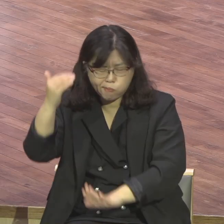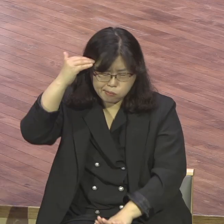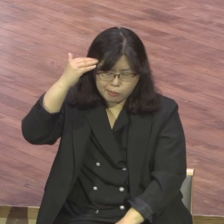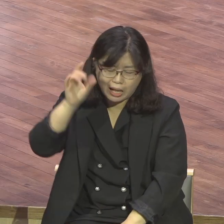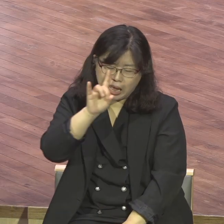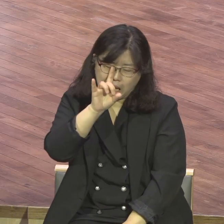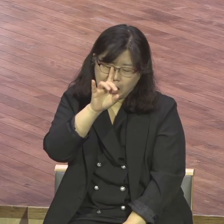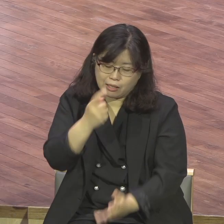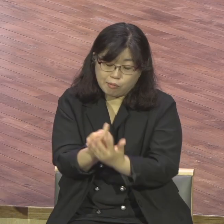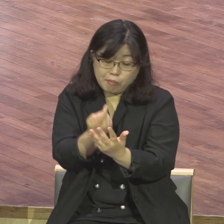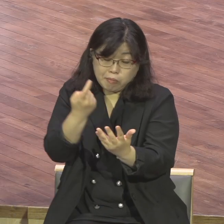강대국이냐고요